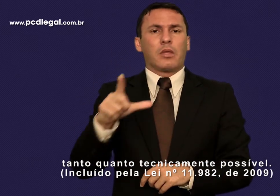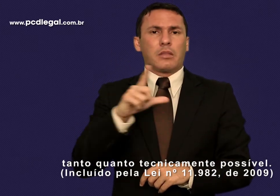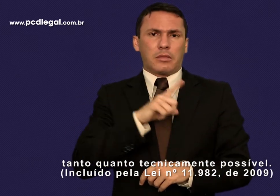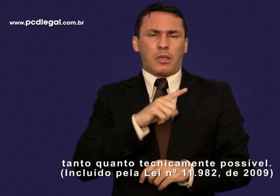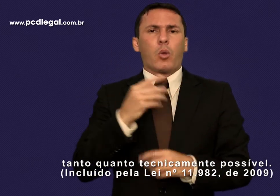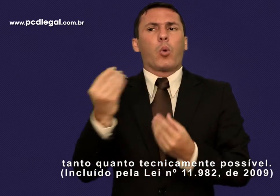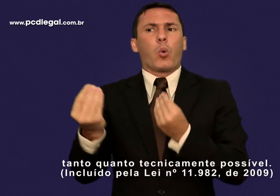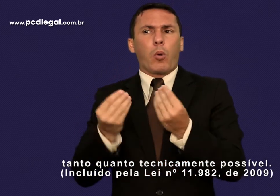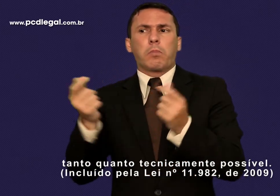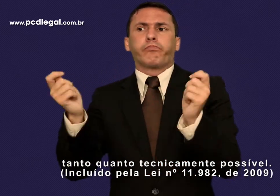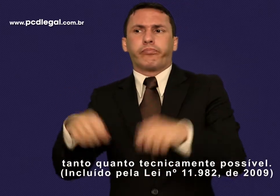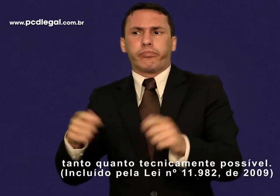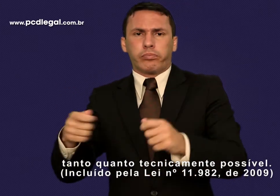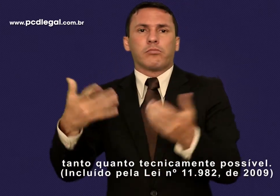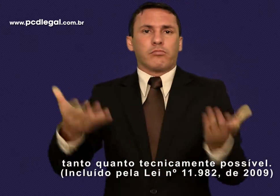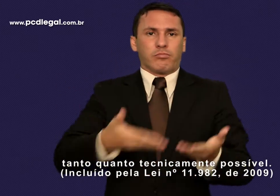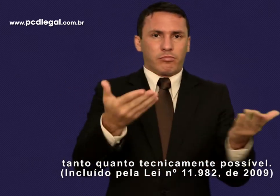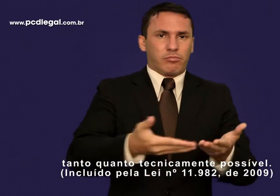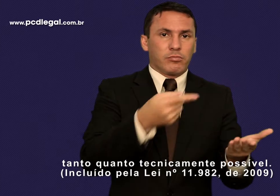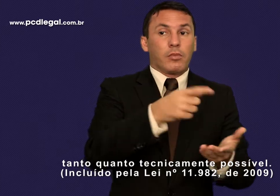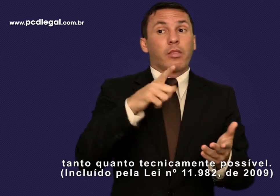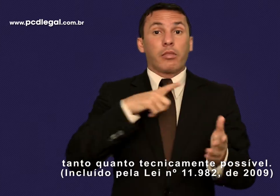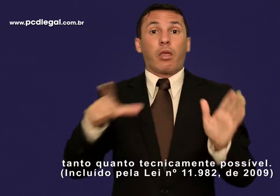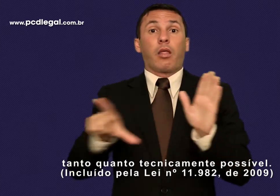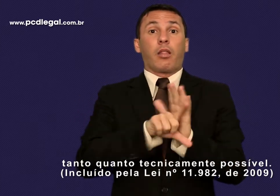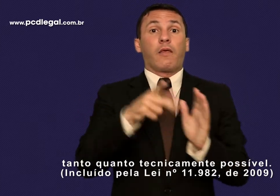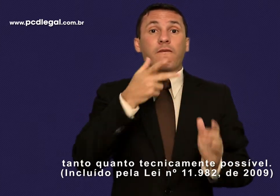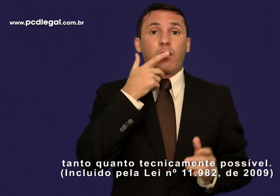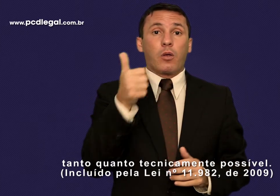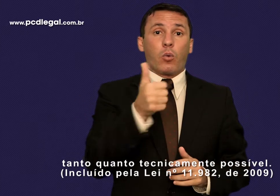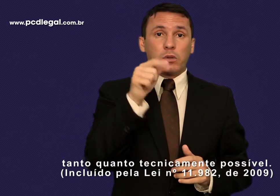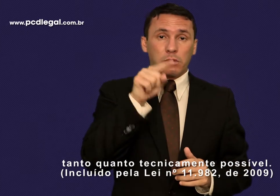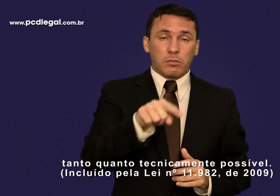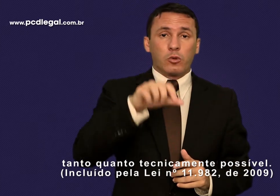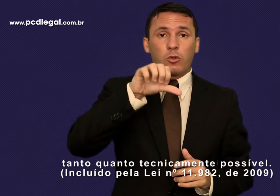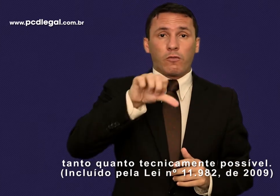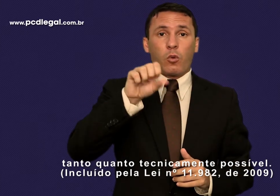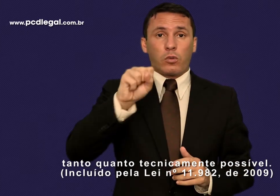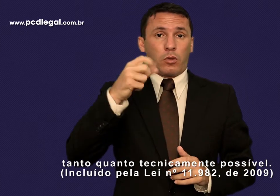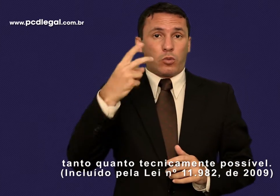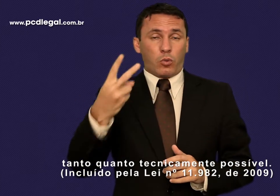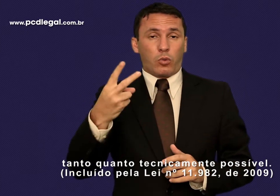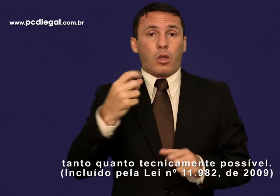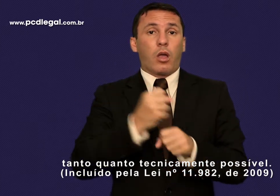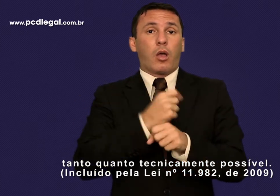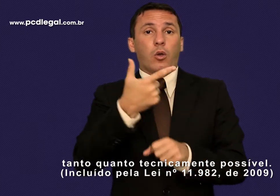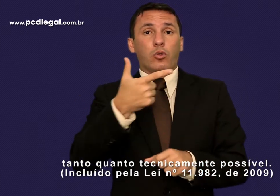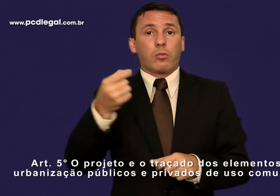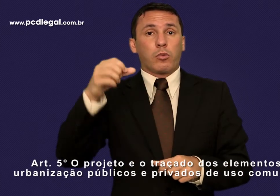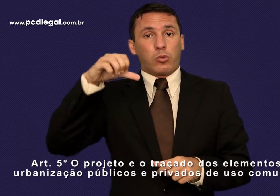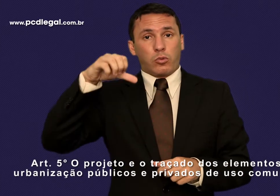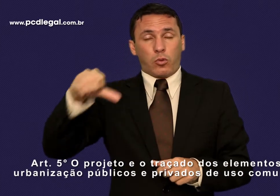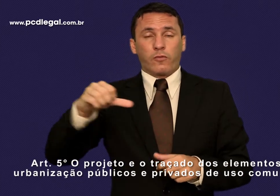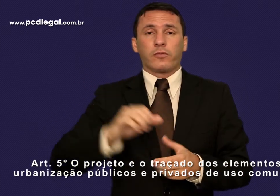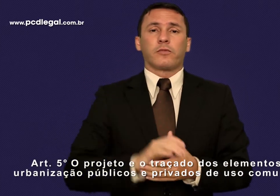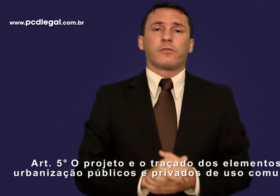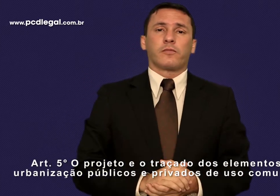tecnicamente possível, incluído pela Lei nº 11.982, de 2009. Artigo 5º.